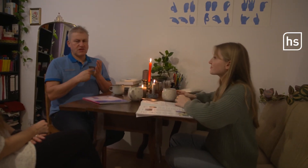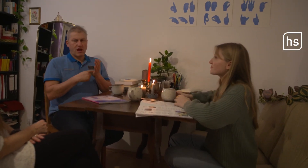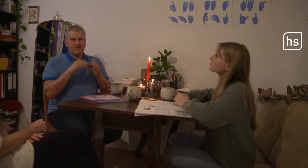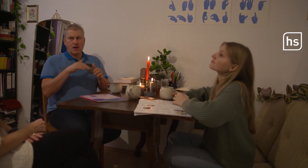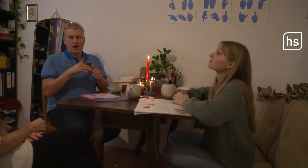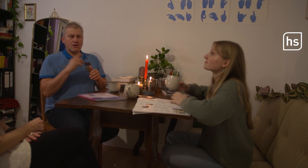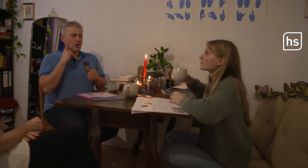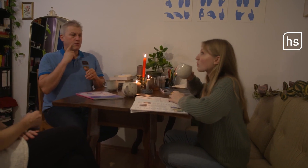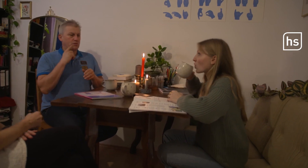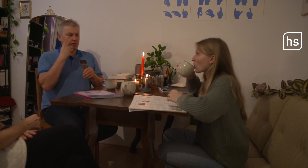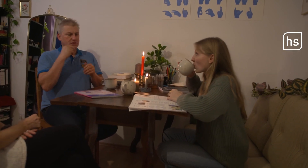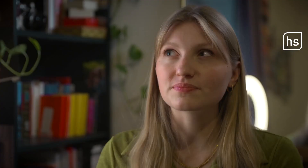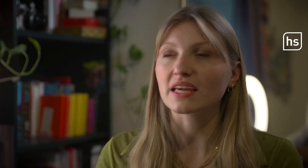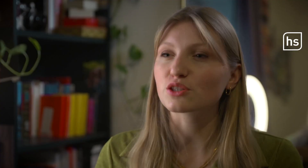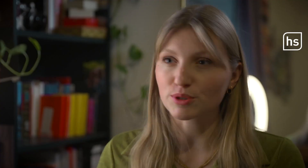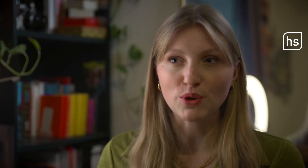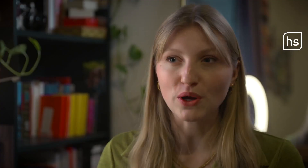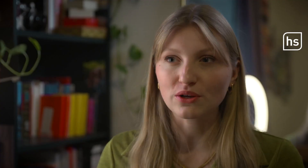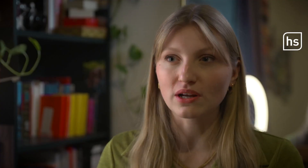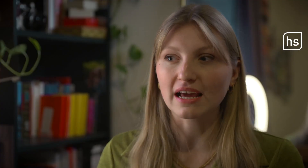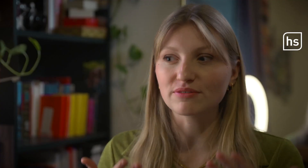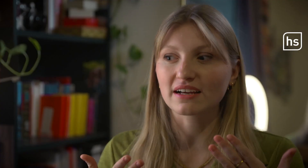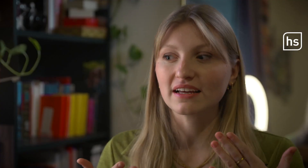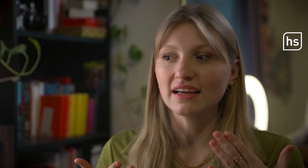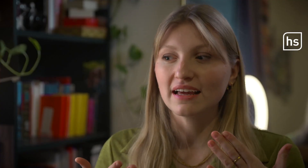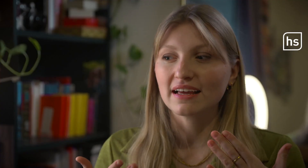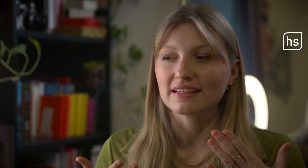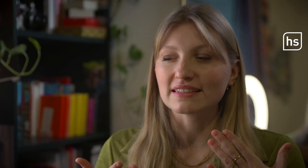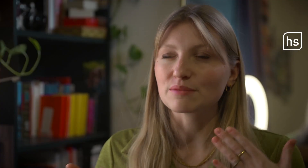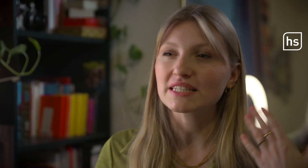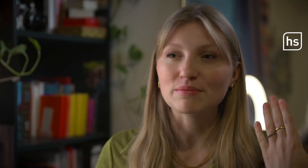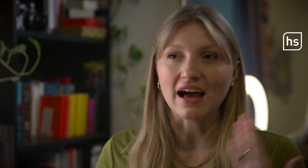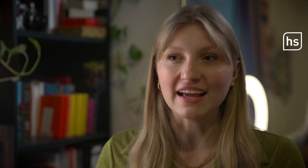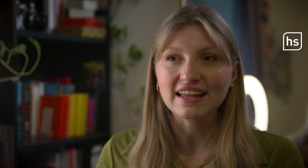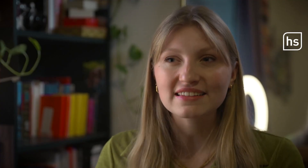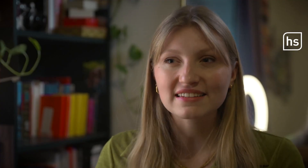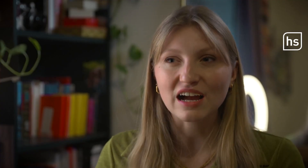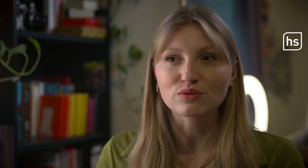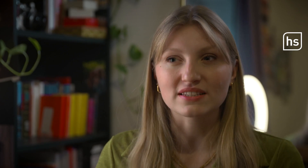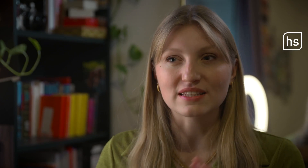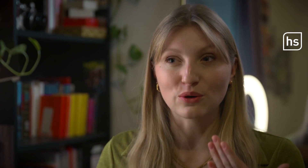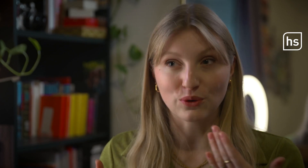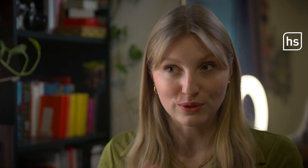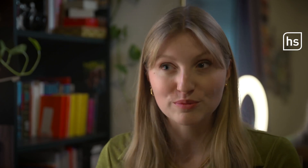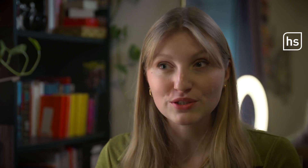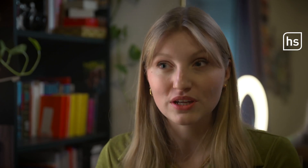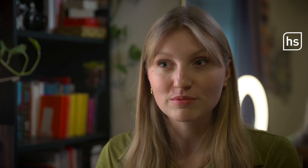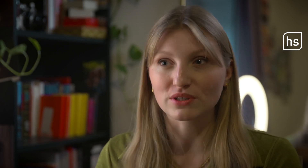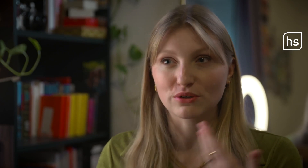Dass Menschen, die jetzt zum Beispiel hören können, einfach sich ein bisschen mehr einlassen darauf, dass es auch gehörlose Menschen gibt und dass